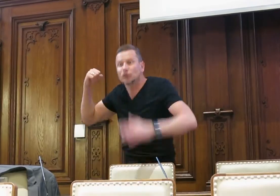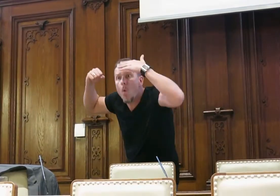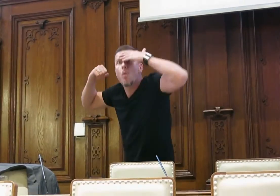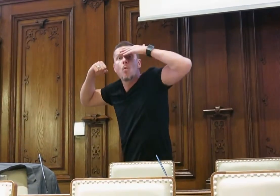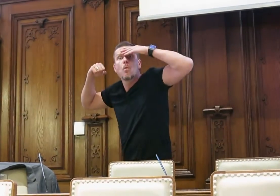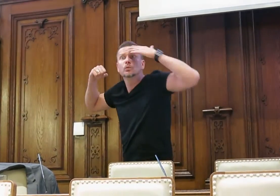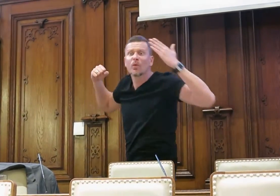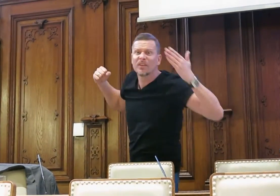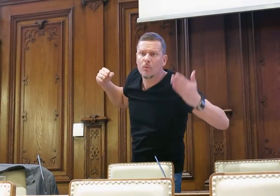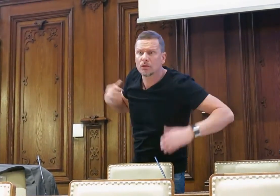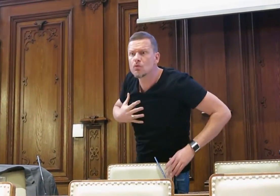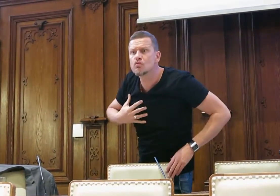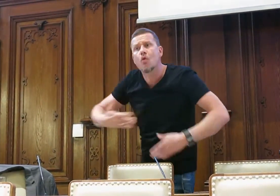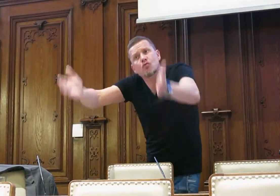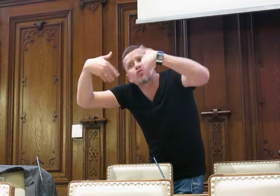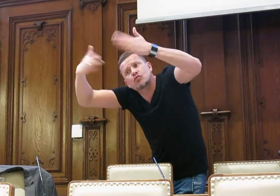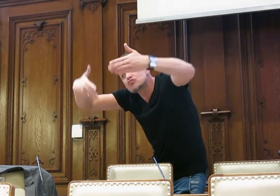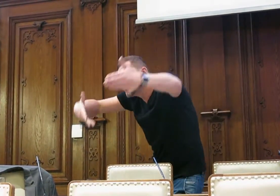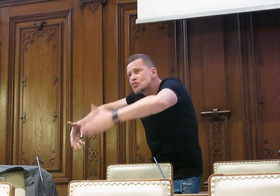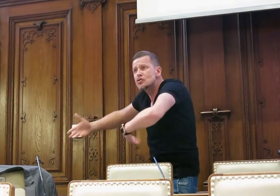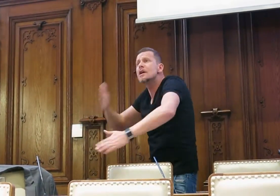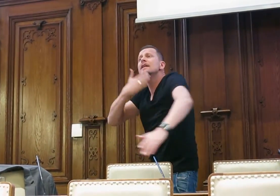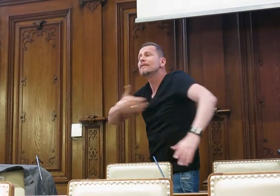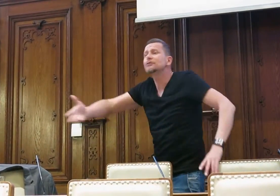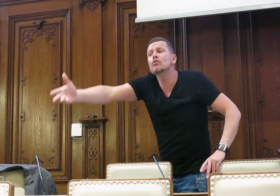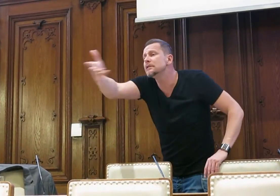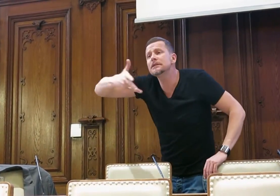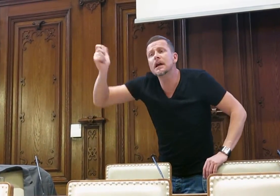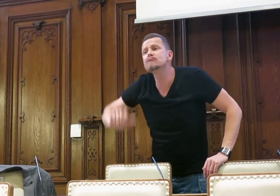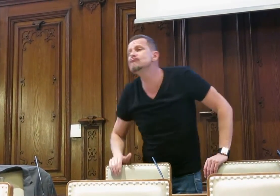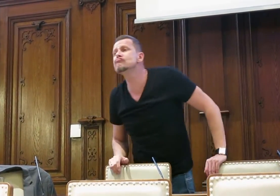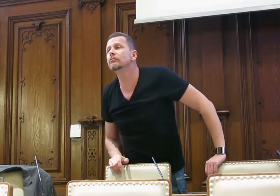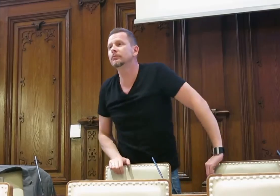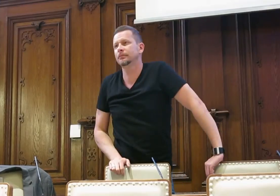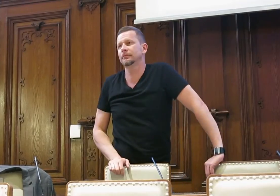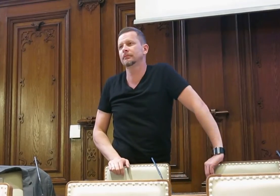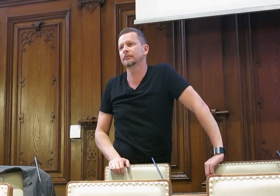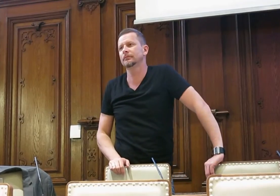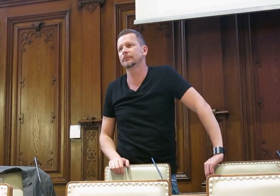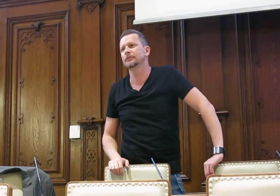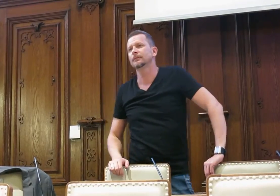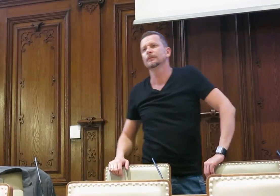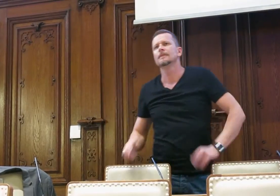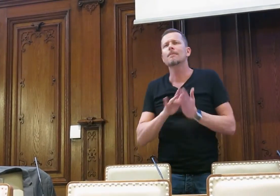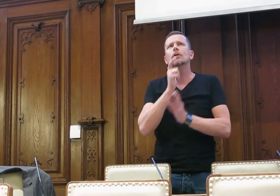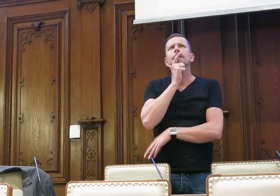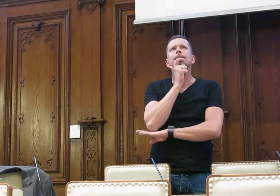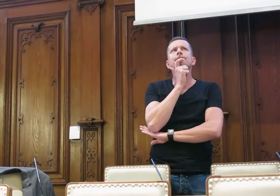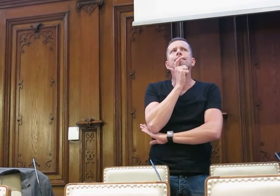Nibel ein. Petrus sagt, ok, ja, kommen Sie mal rein, es gibt zwar viele Beine, aber kommen Sie mal rein, auch ihr habt den letzten